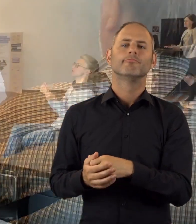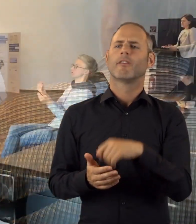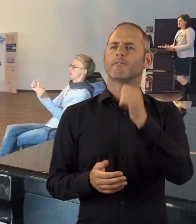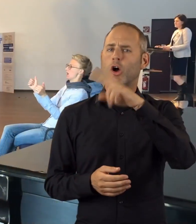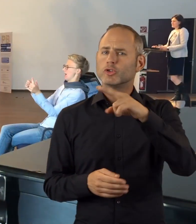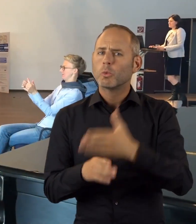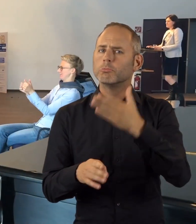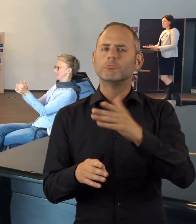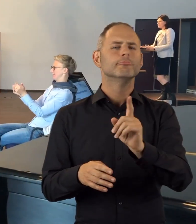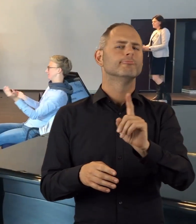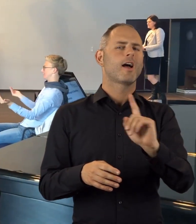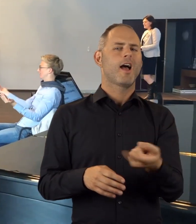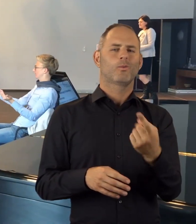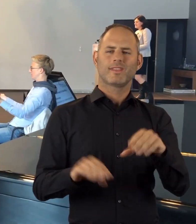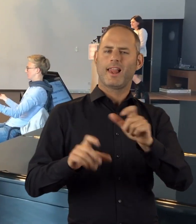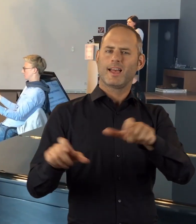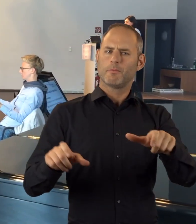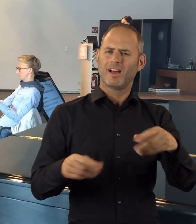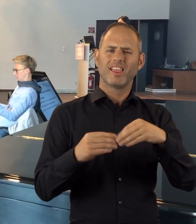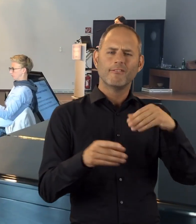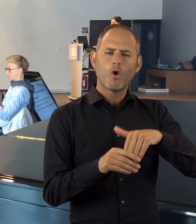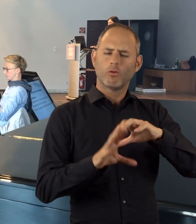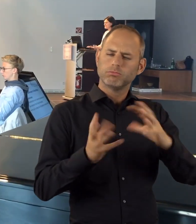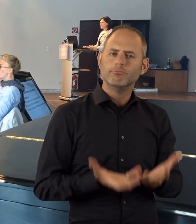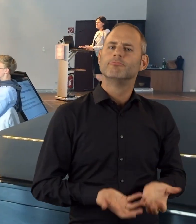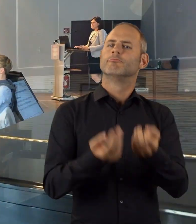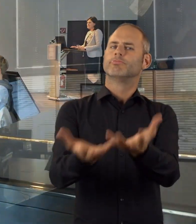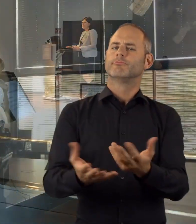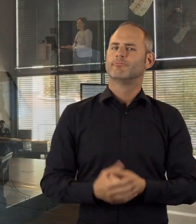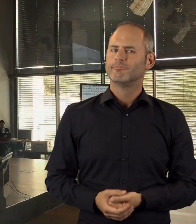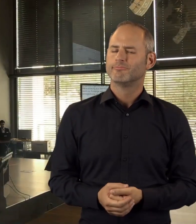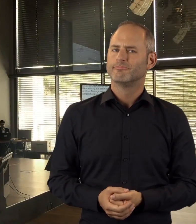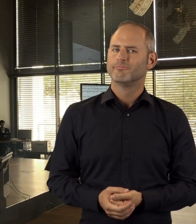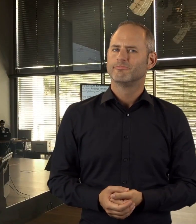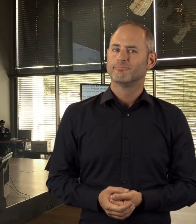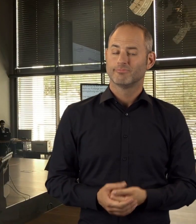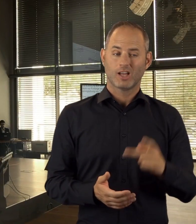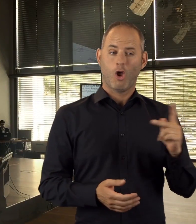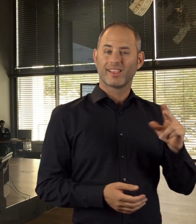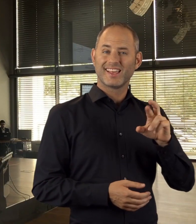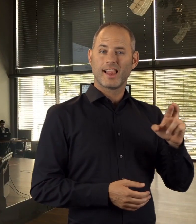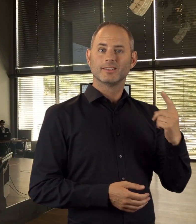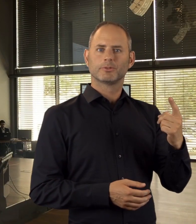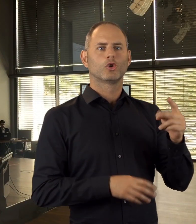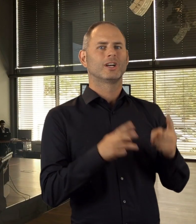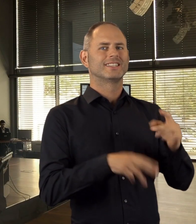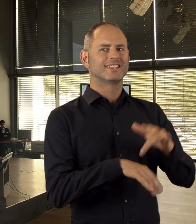Aktionswoche, sondern bot den Teilnehmenden auch jede Menge Informationen. Caroline Riegel, Juristin und Leiterin des